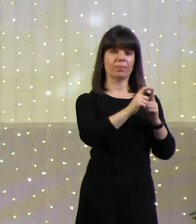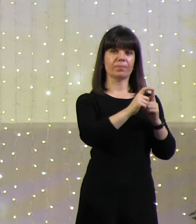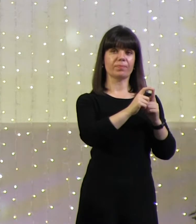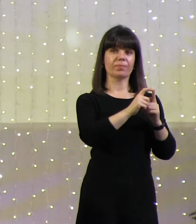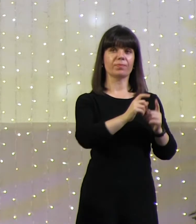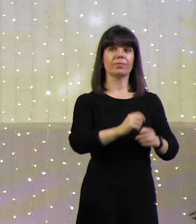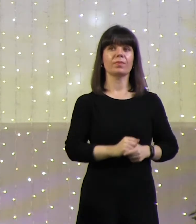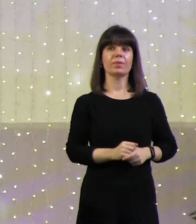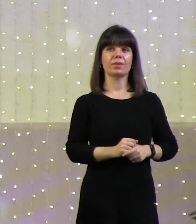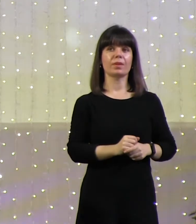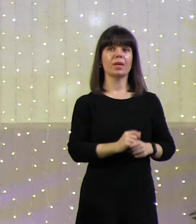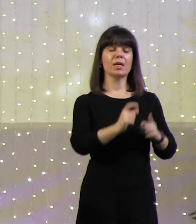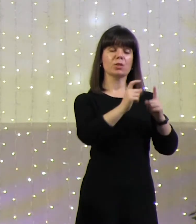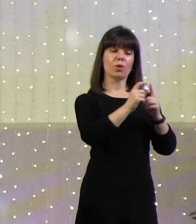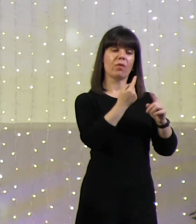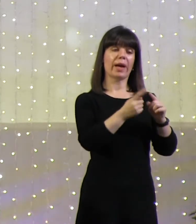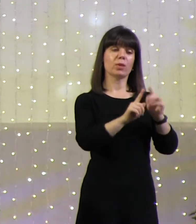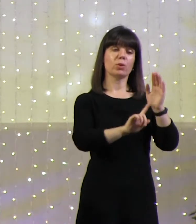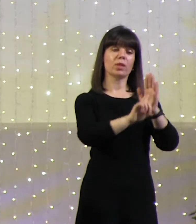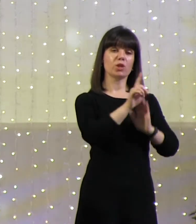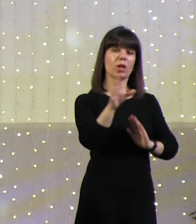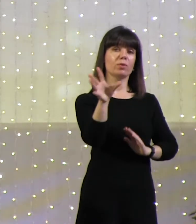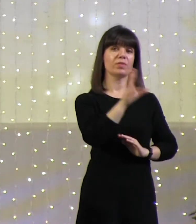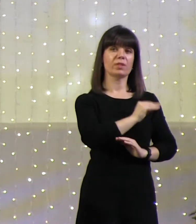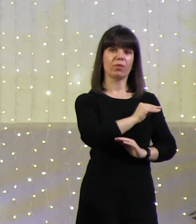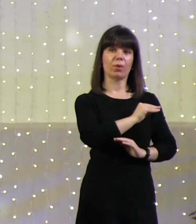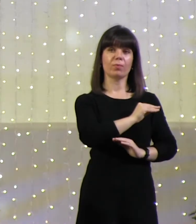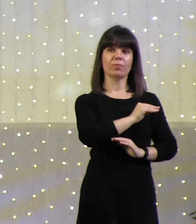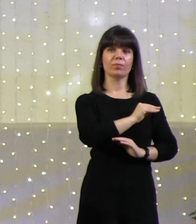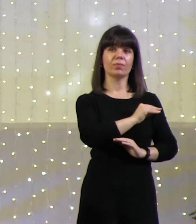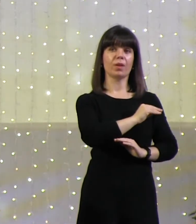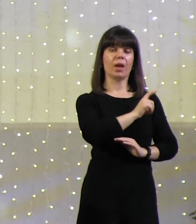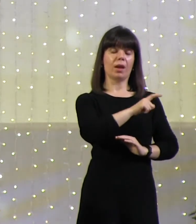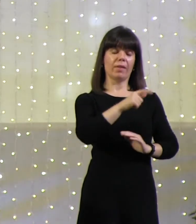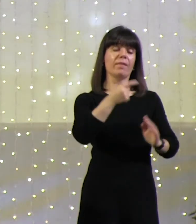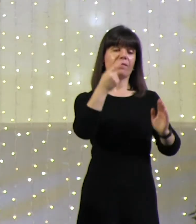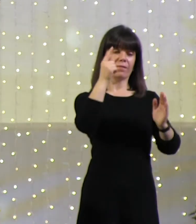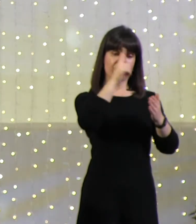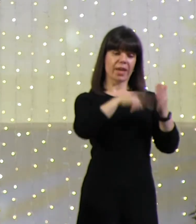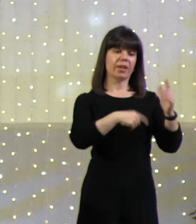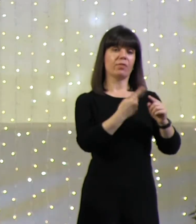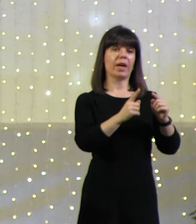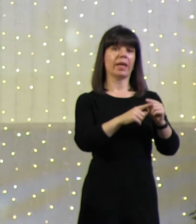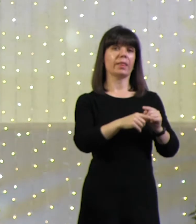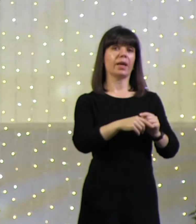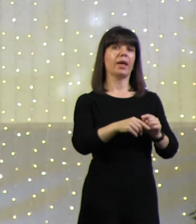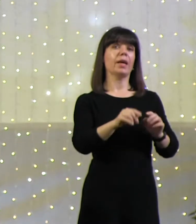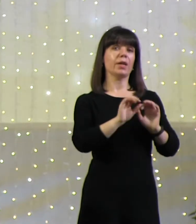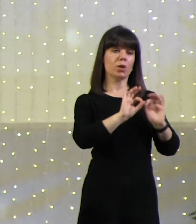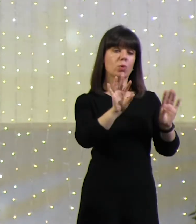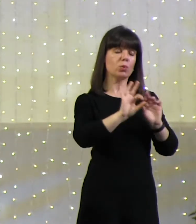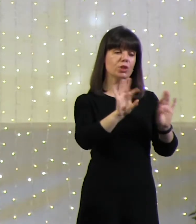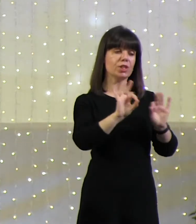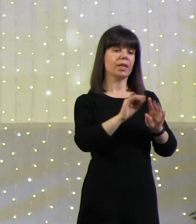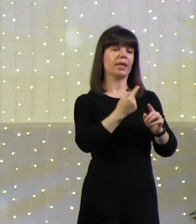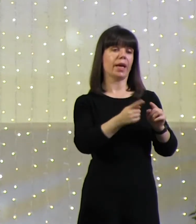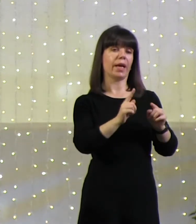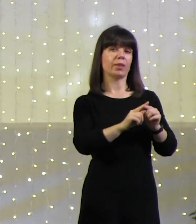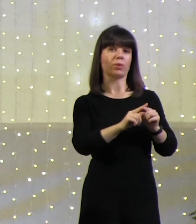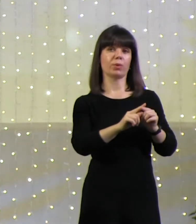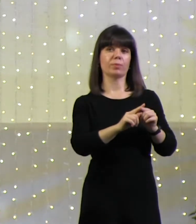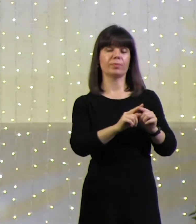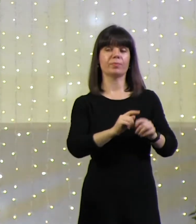Логос — это начало всего. Они верили в это, и они учили этому. Они пропагандировали эту идею, эту